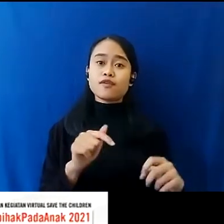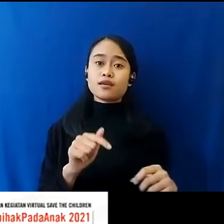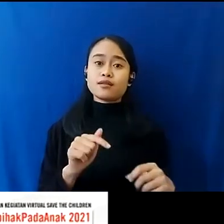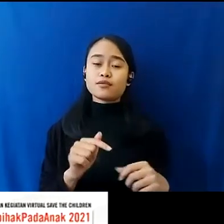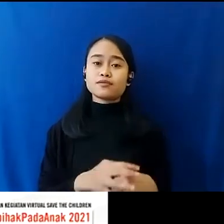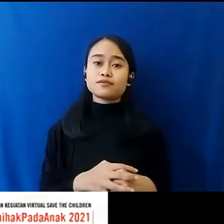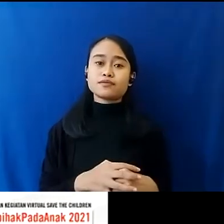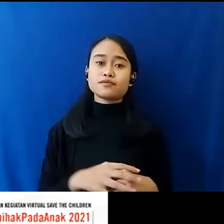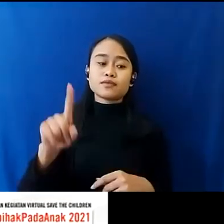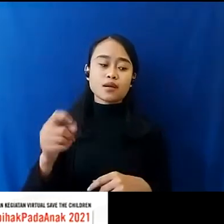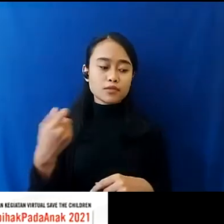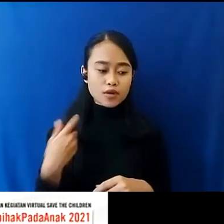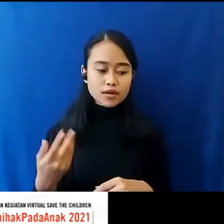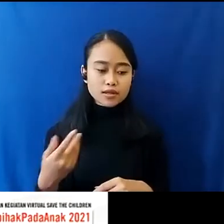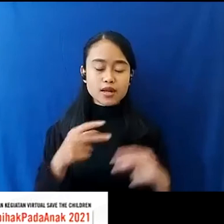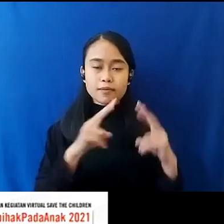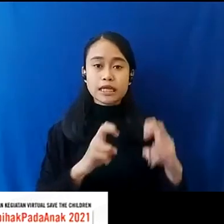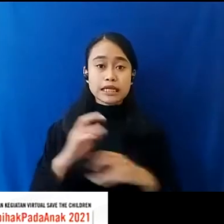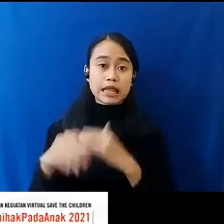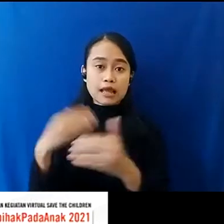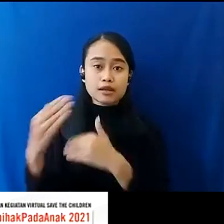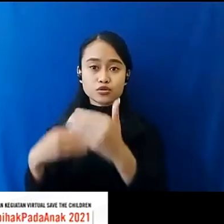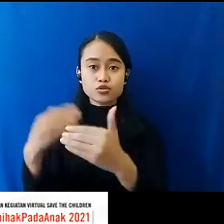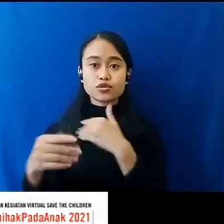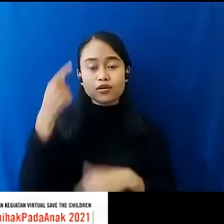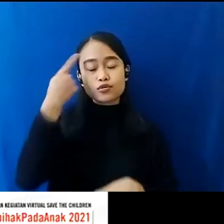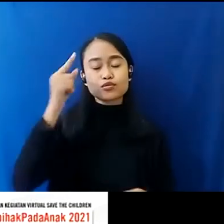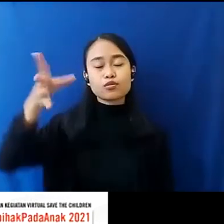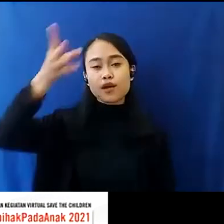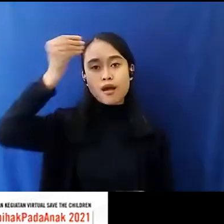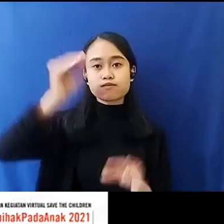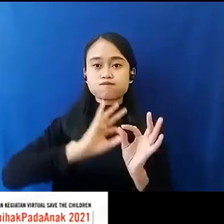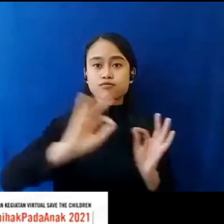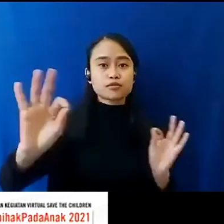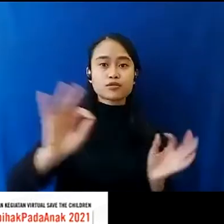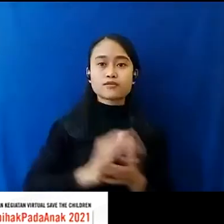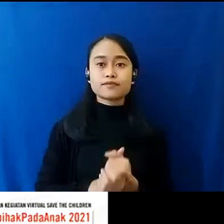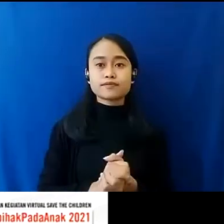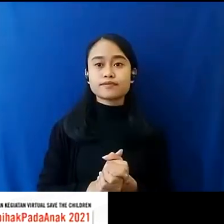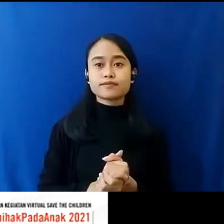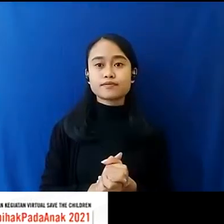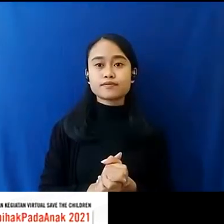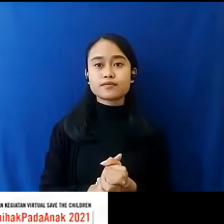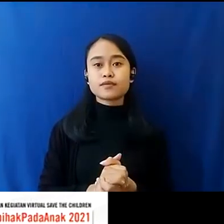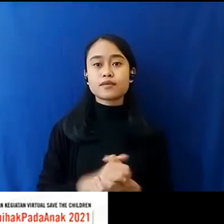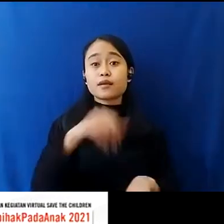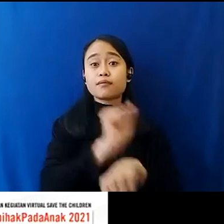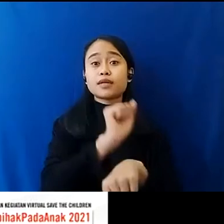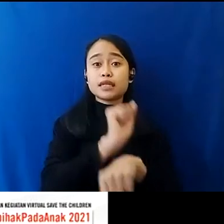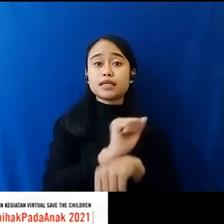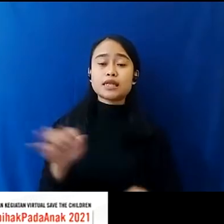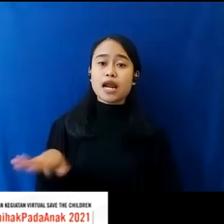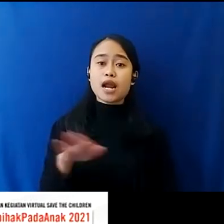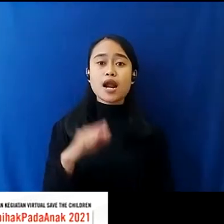Perlu Ada Studi Lanjutan Untuk Memahami Lebih Jauh Angka Pekerjaan Anak Perempuan Sebetulnya Sudah